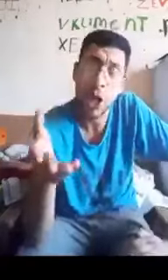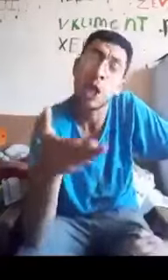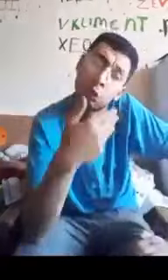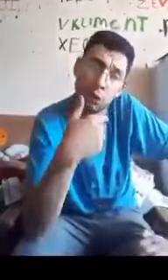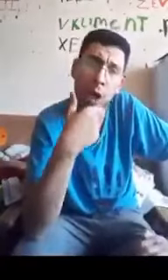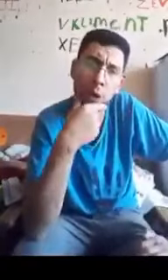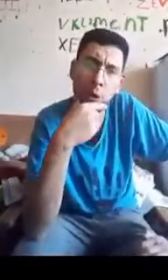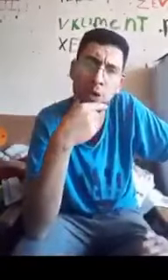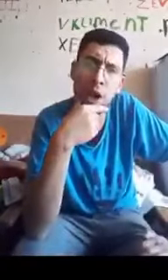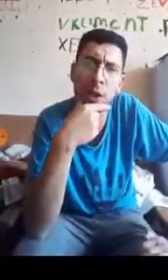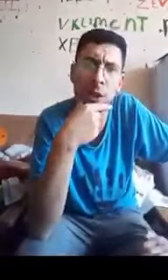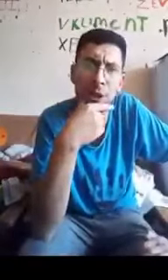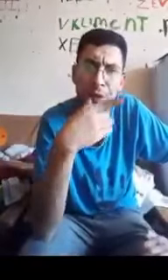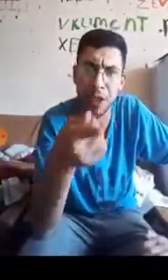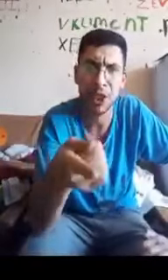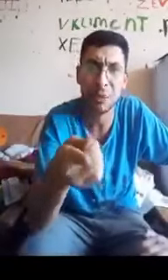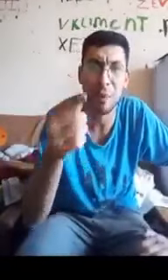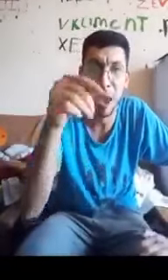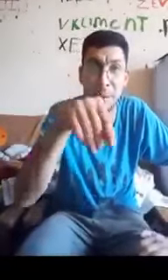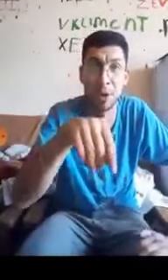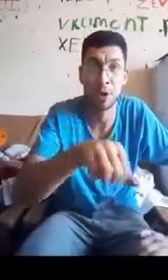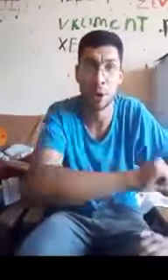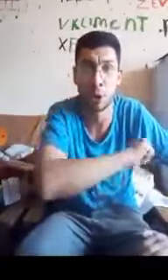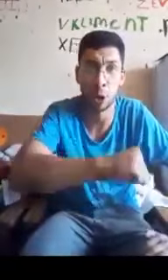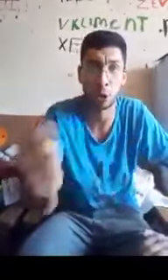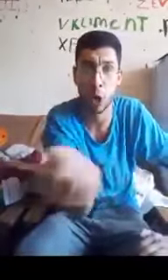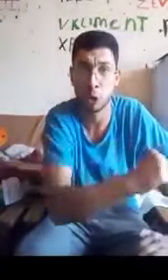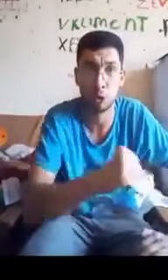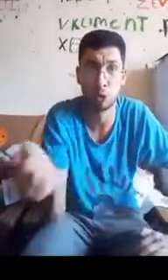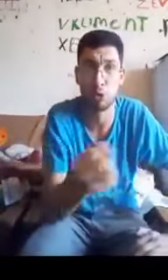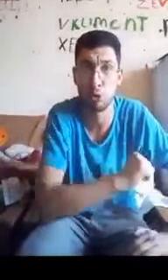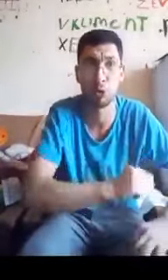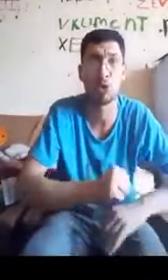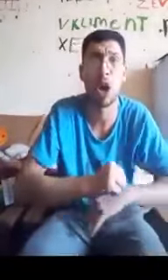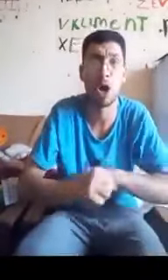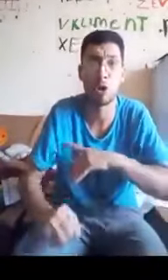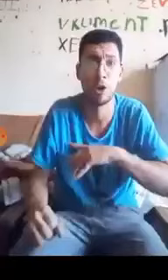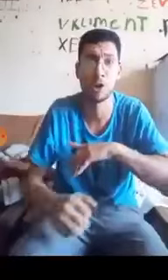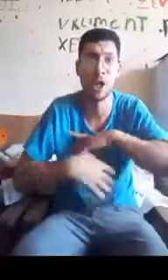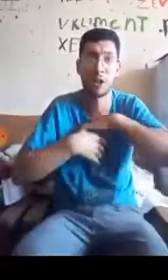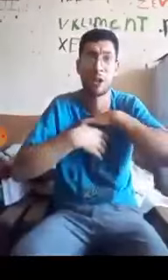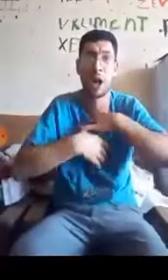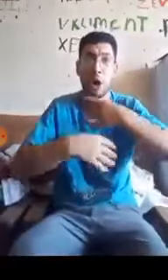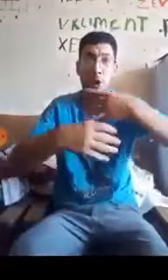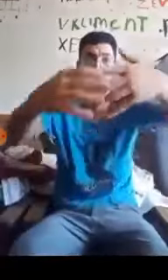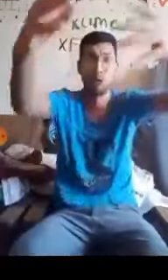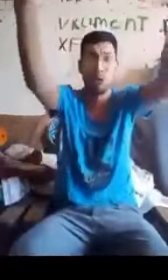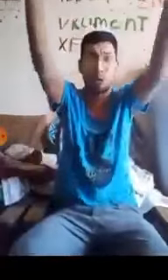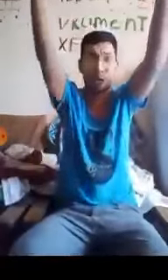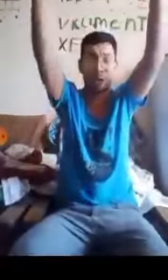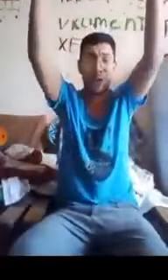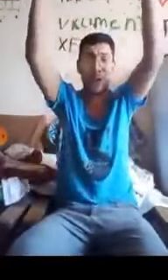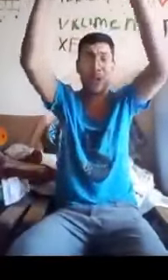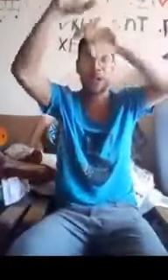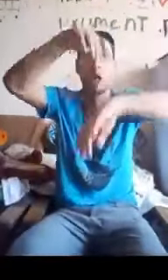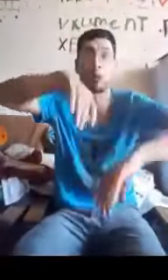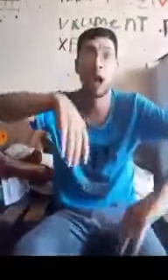tural düzəldir. Və çıxıb həmin kanalda sürüyür, cahili zalda, oxuyur kütliyə zalda.